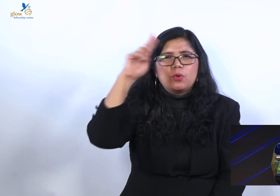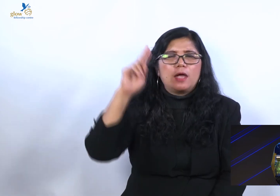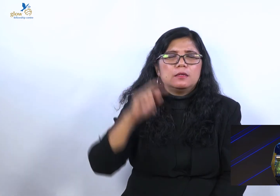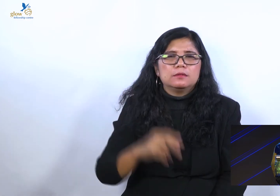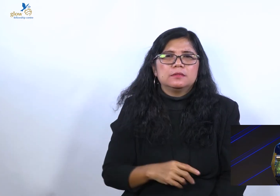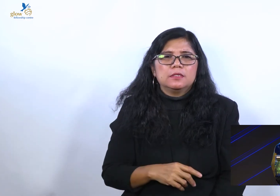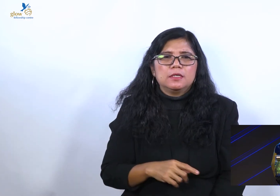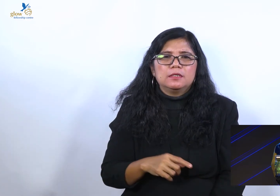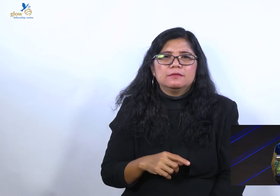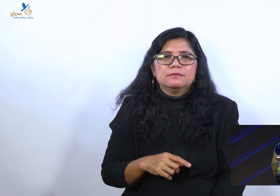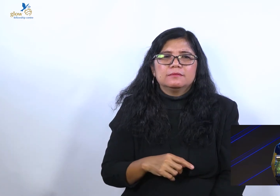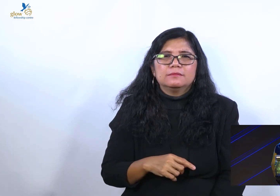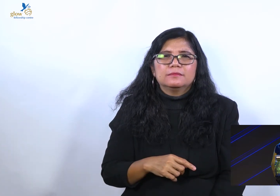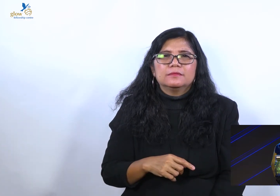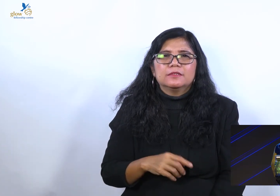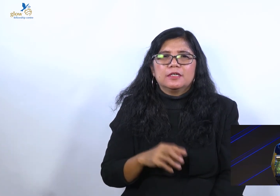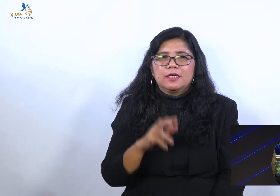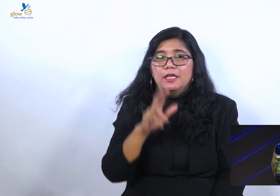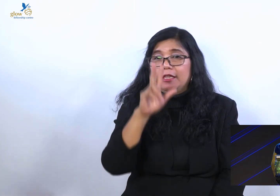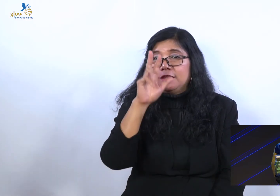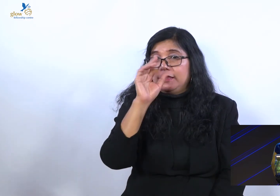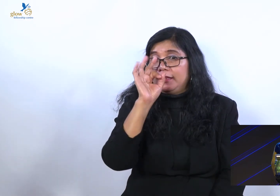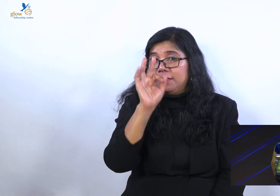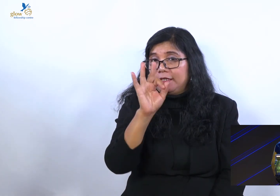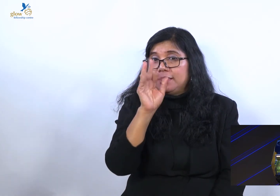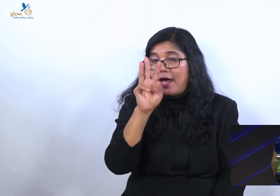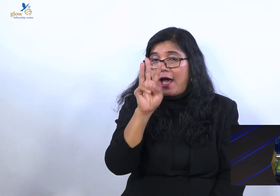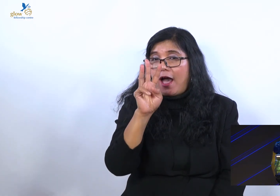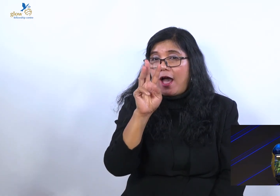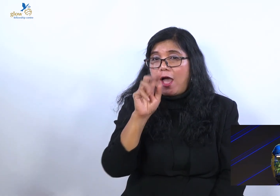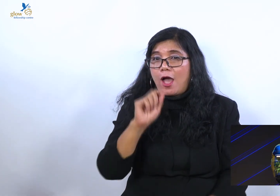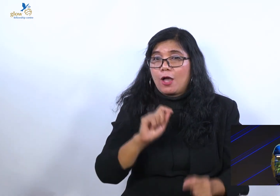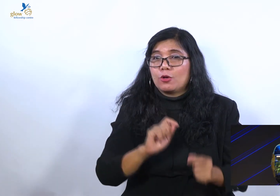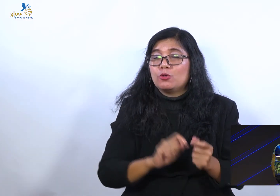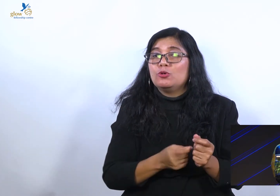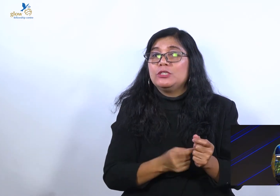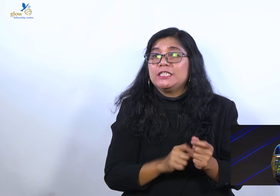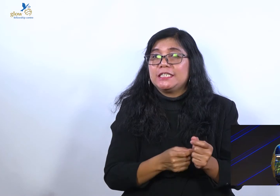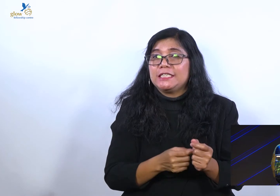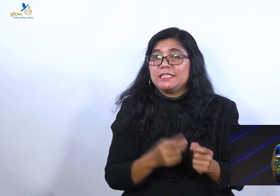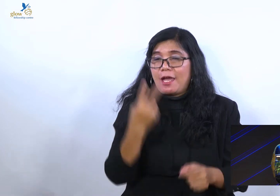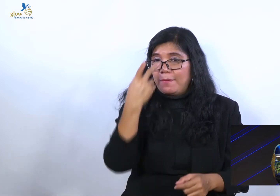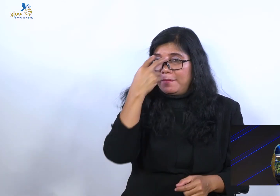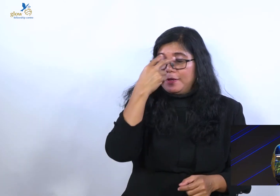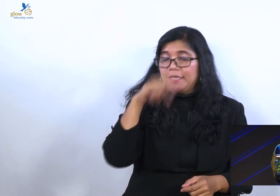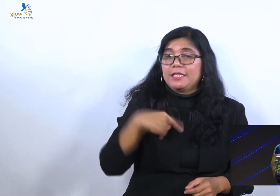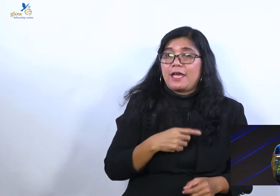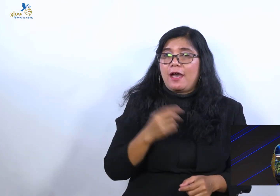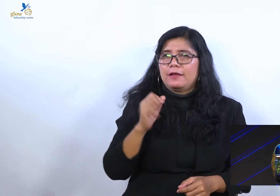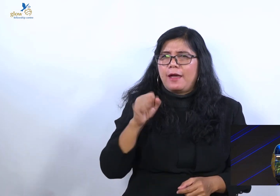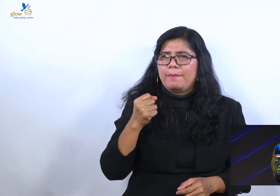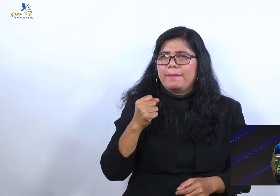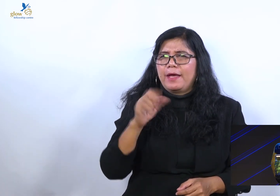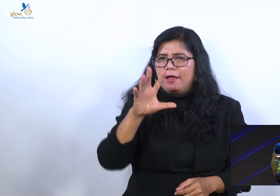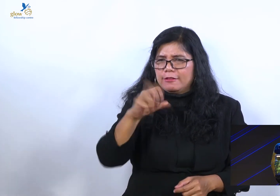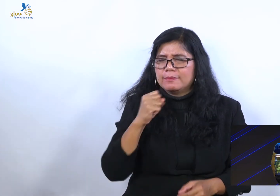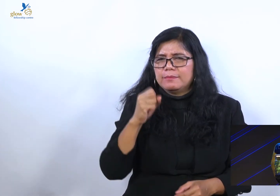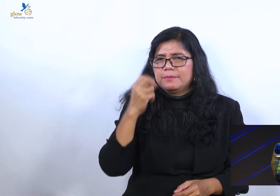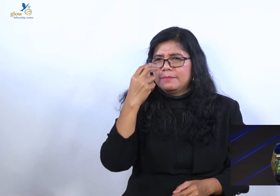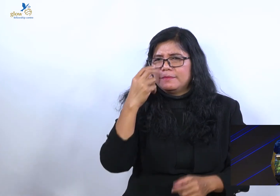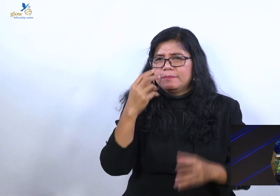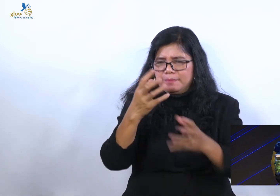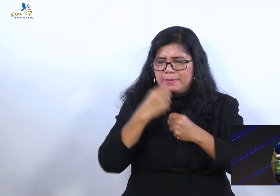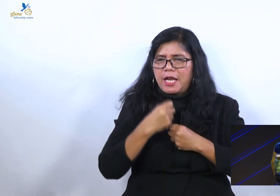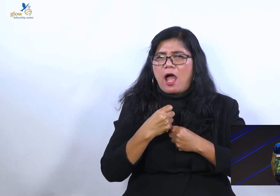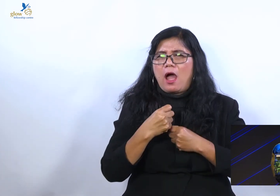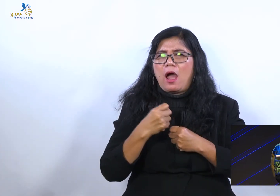Ini saya bilang tiga kunci. Yang membuat kita selalu melihat kemenangan dan mujizat Tuhan. Apa tiga